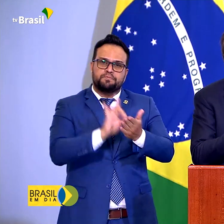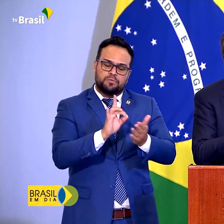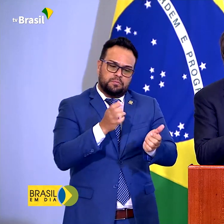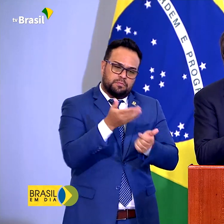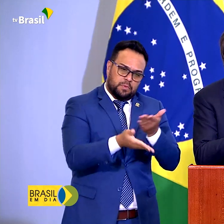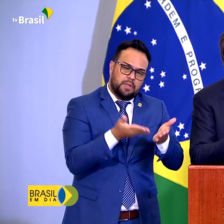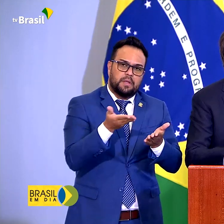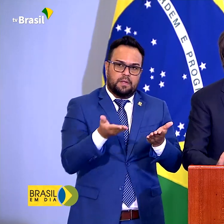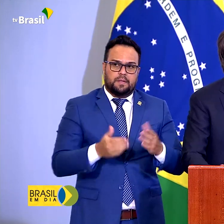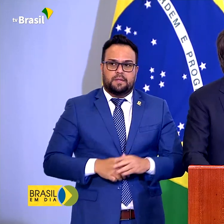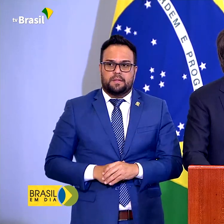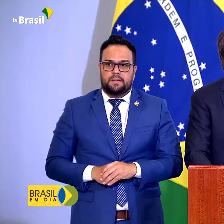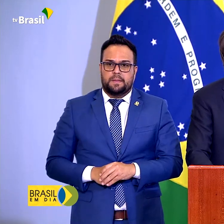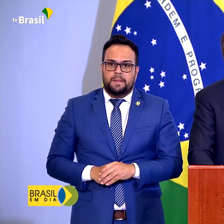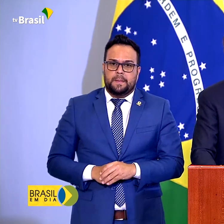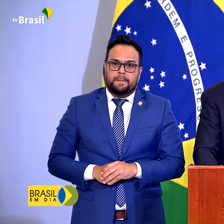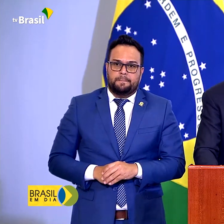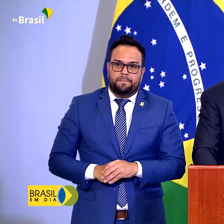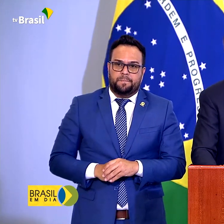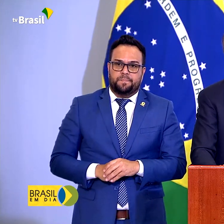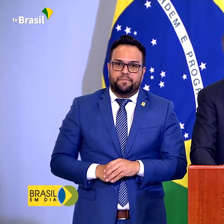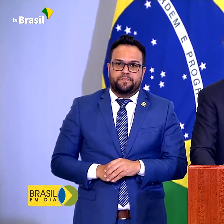salutar. Médicos da Saúde